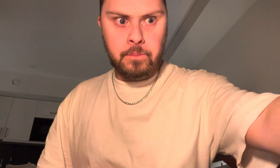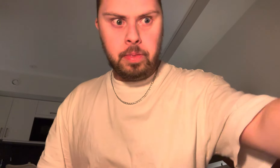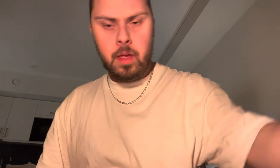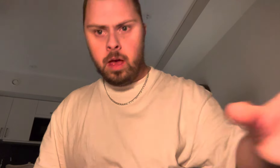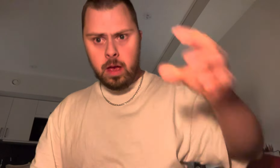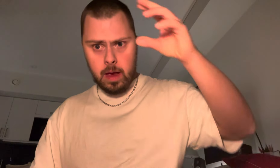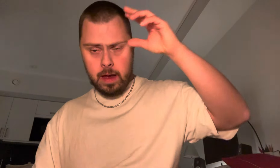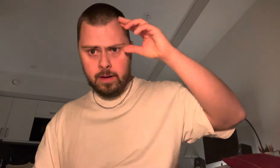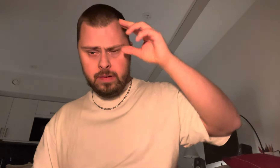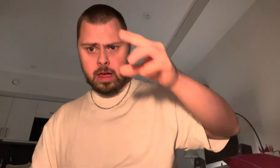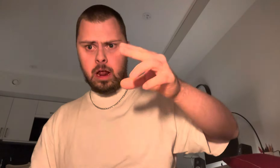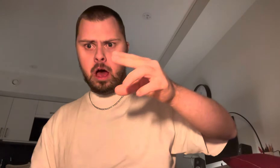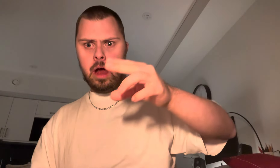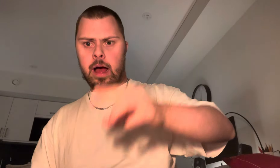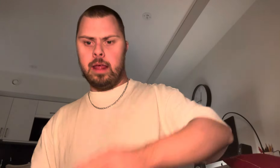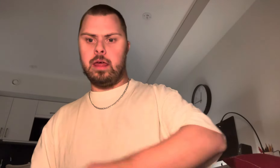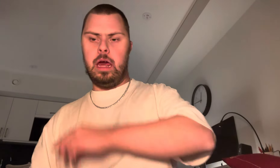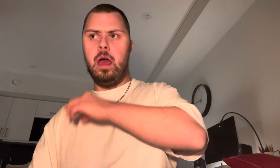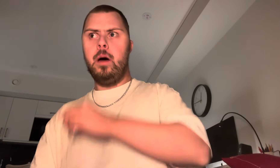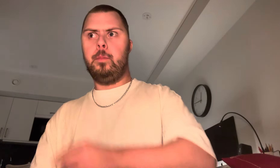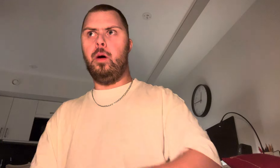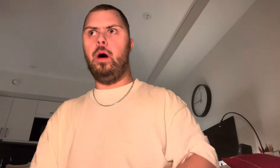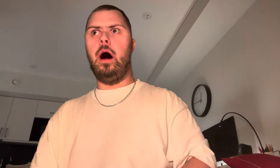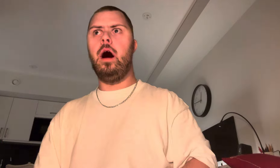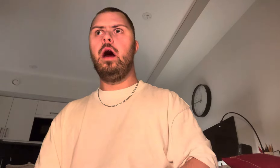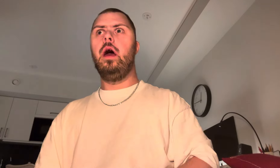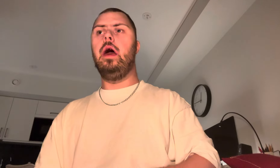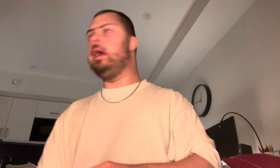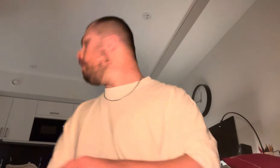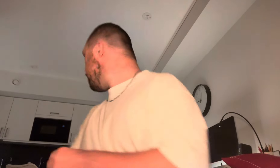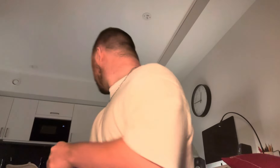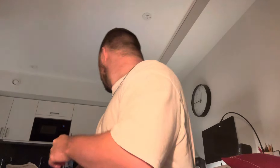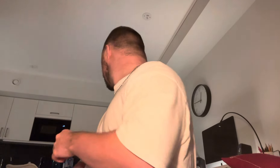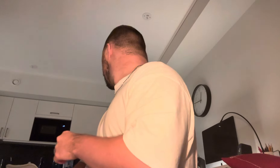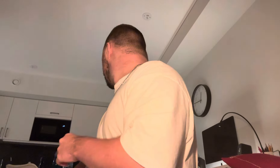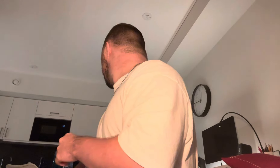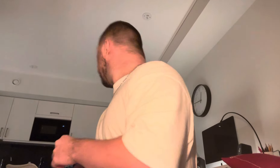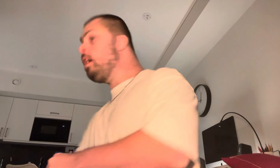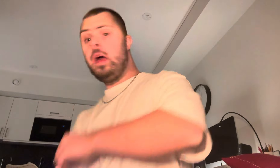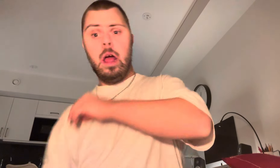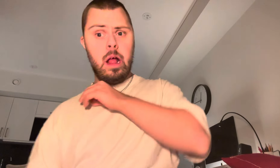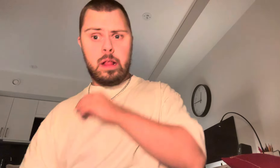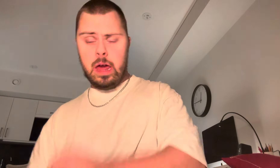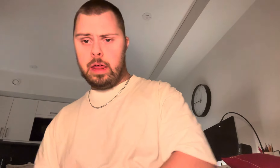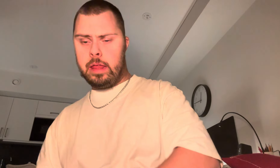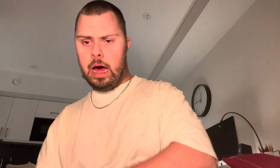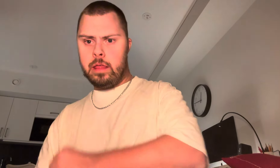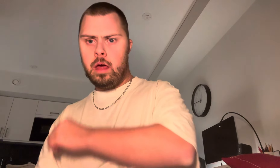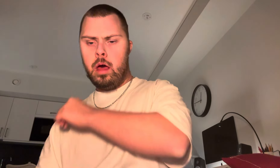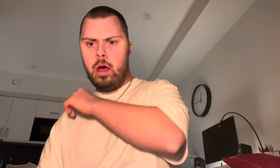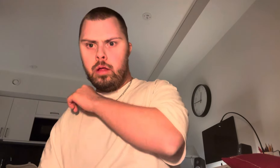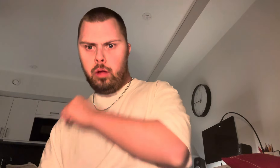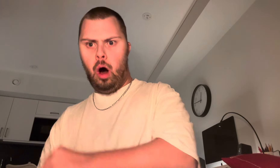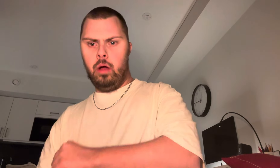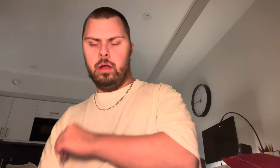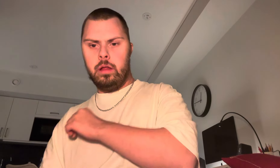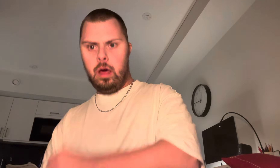Det fick du höras på tisdags dagen. Det